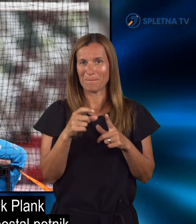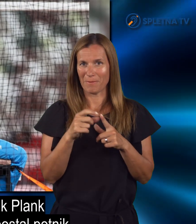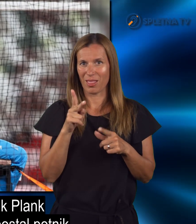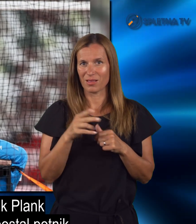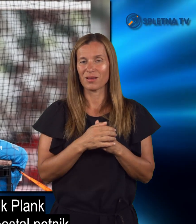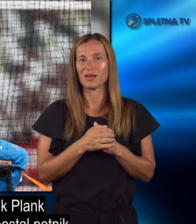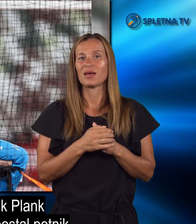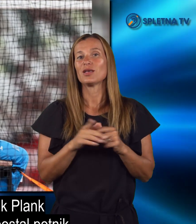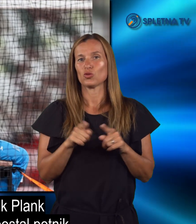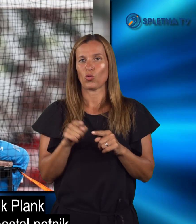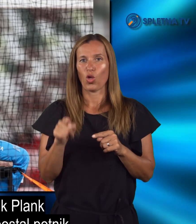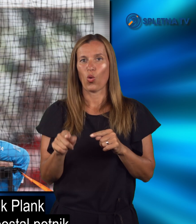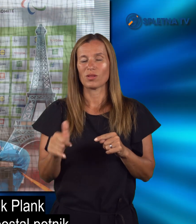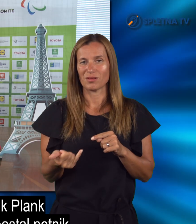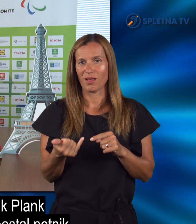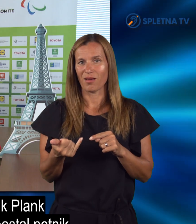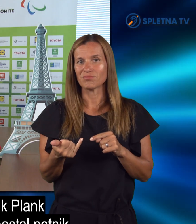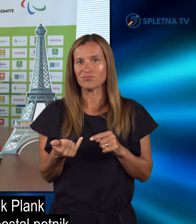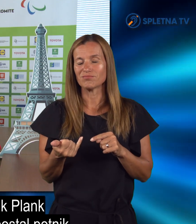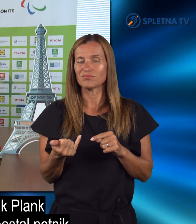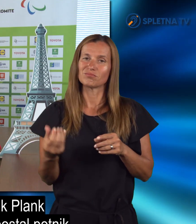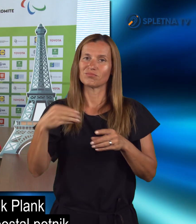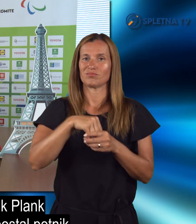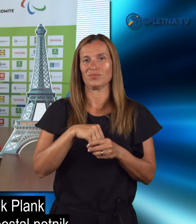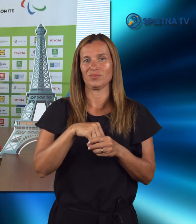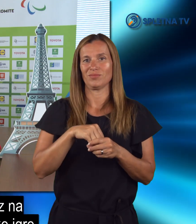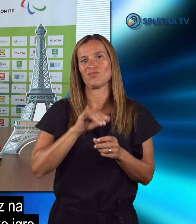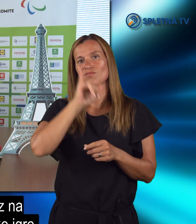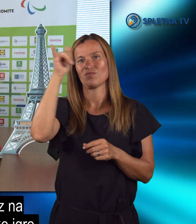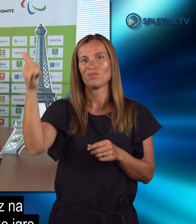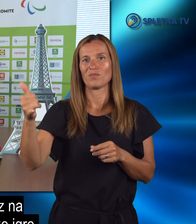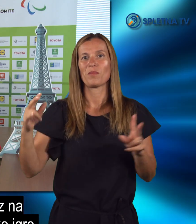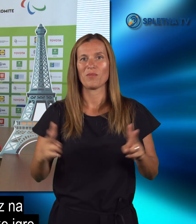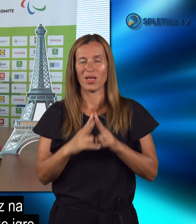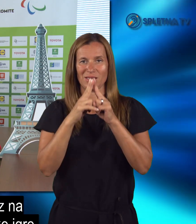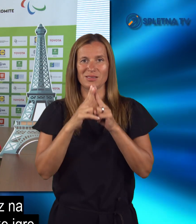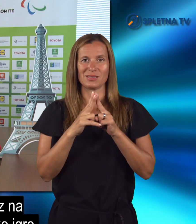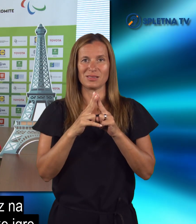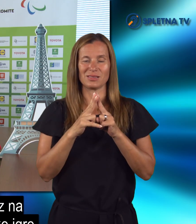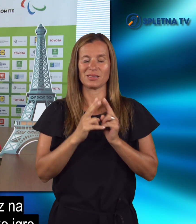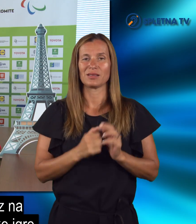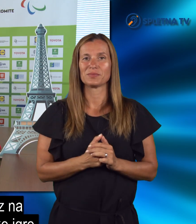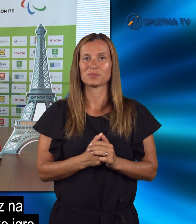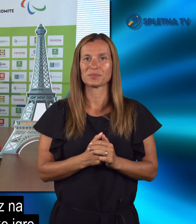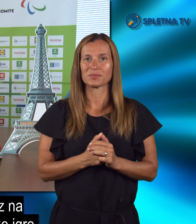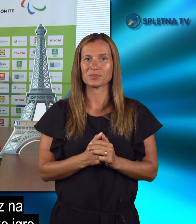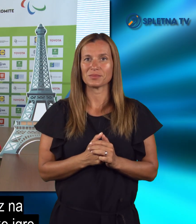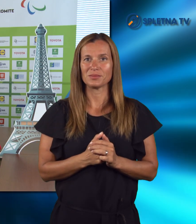in tako je tudi on postal potnik v Pariz na paralimpijske igre.